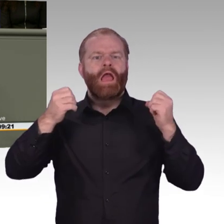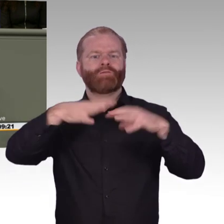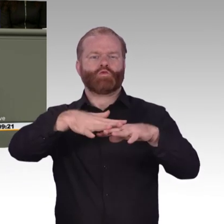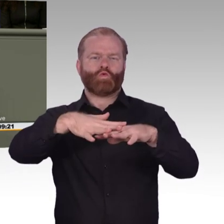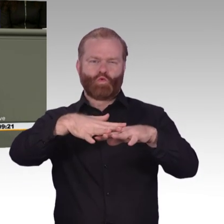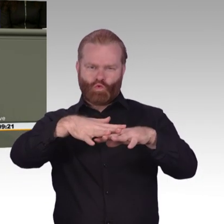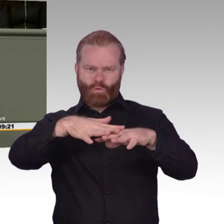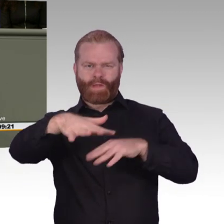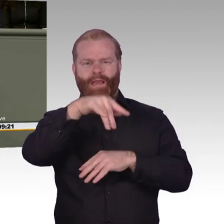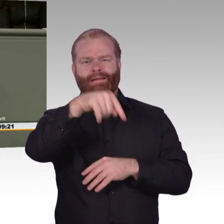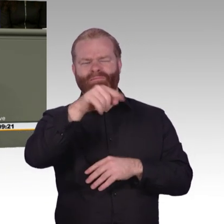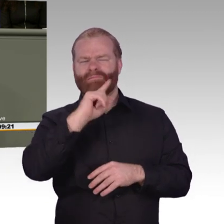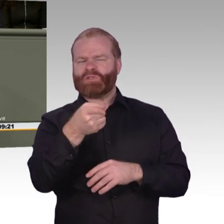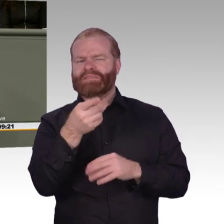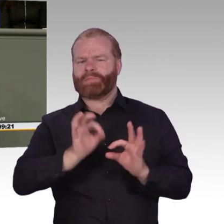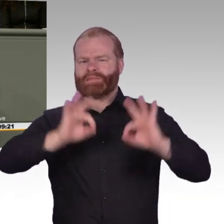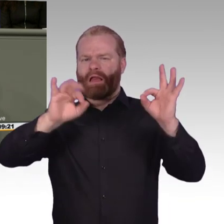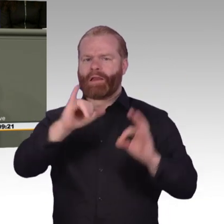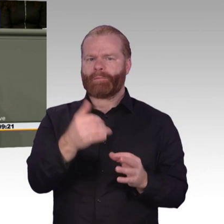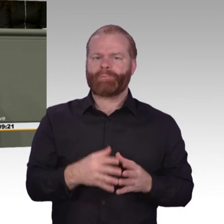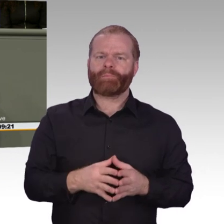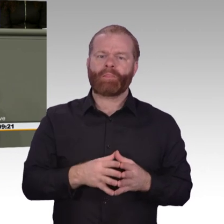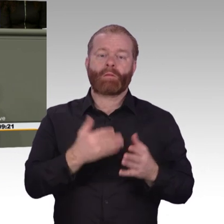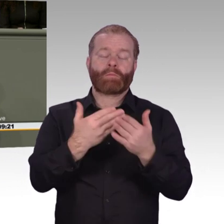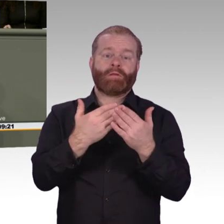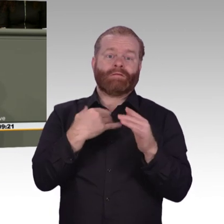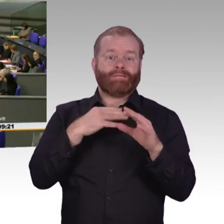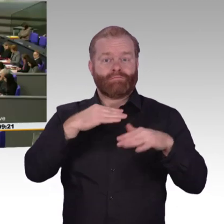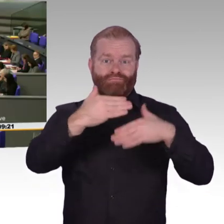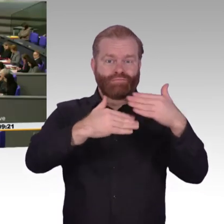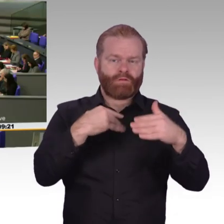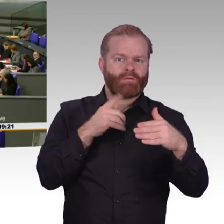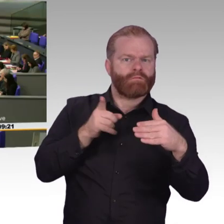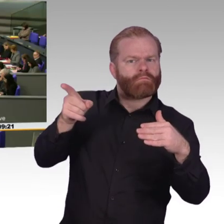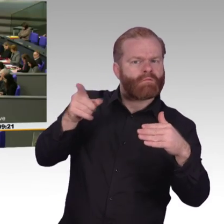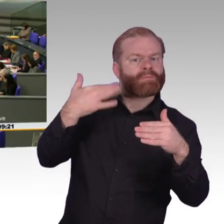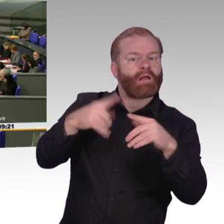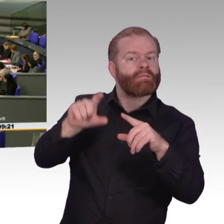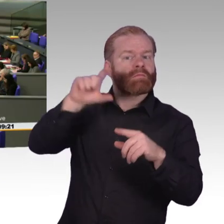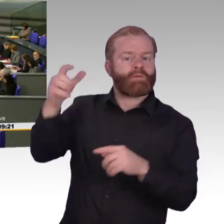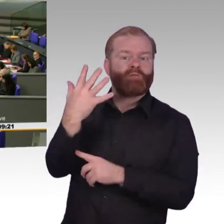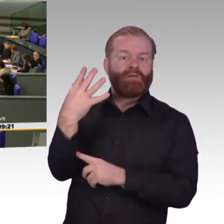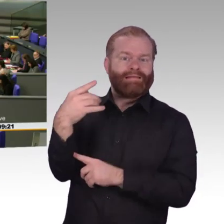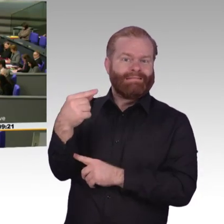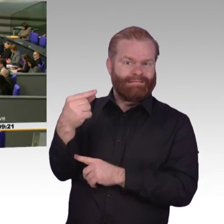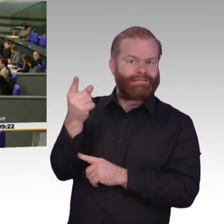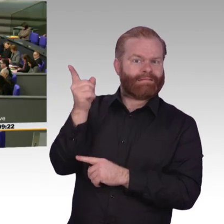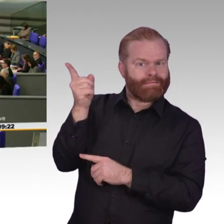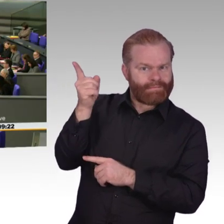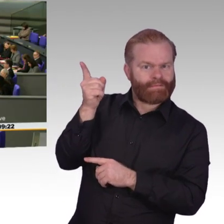natürlich auch die Fläche in diesem Land mit anschließen. Aber genau das tut die Bundesregierung, genau das tut die Koalition in ihren Diskussionen, in den